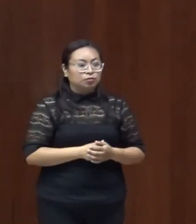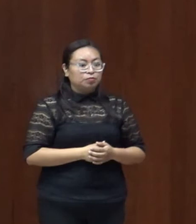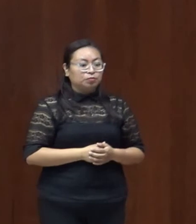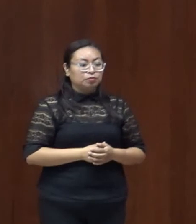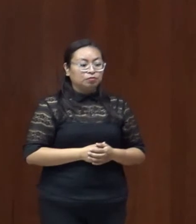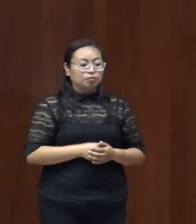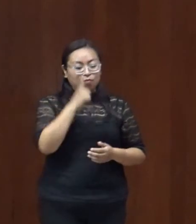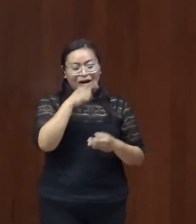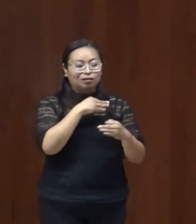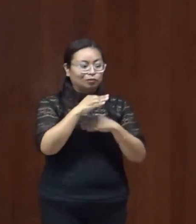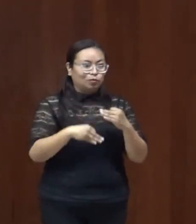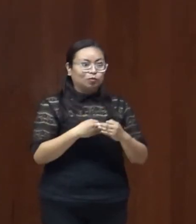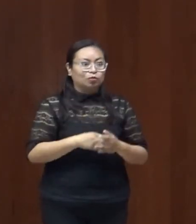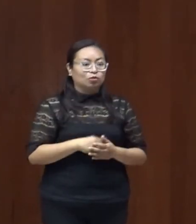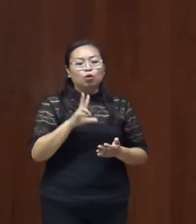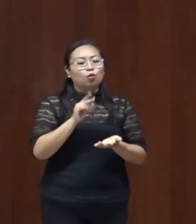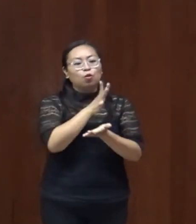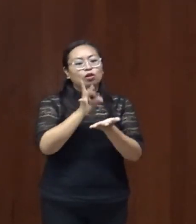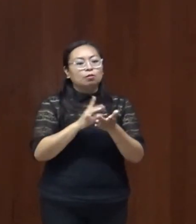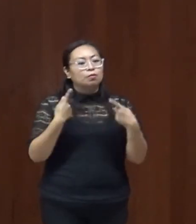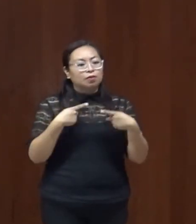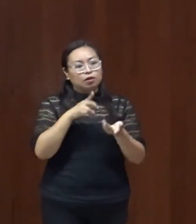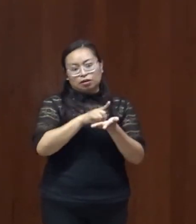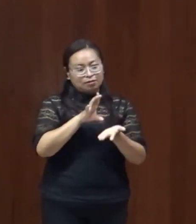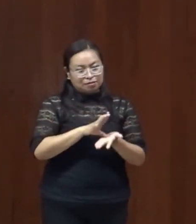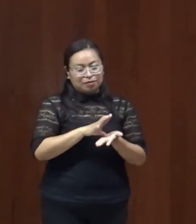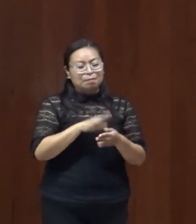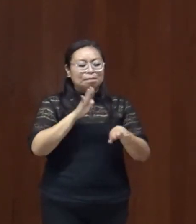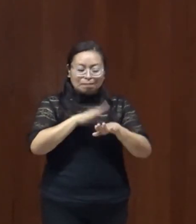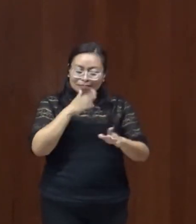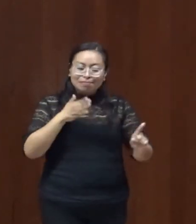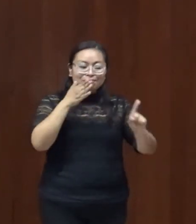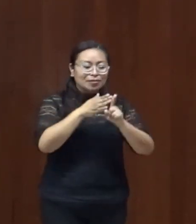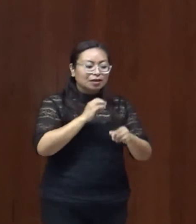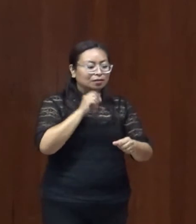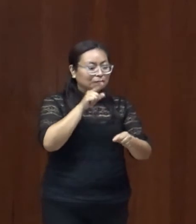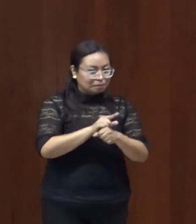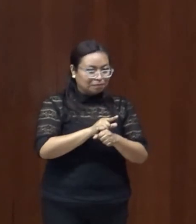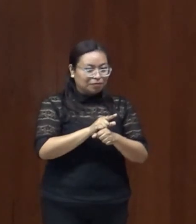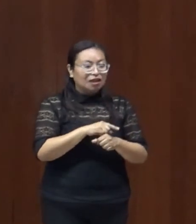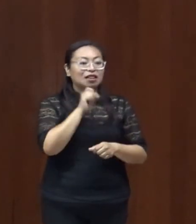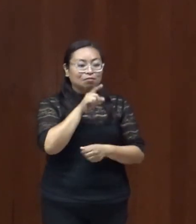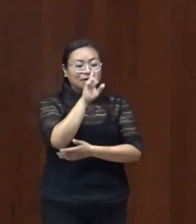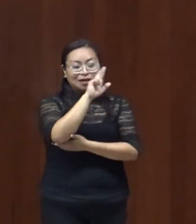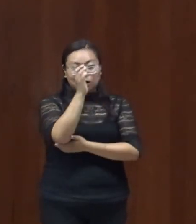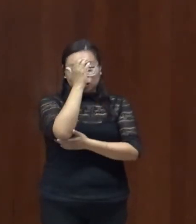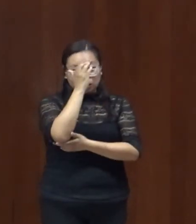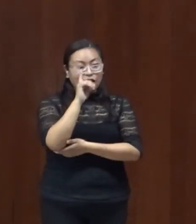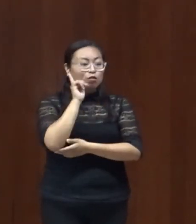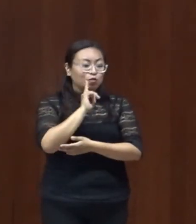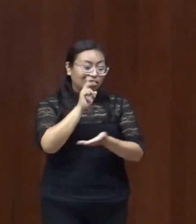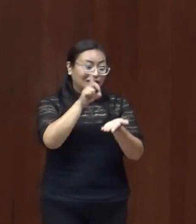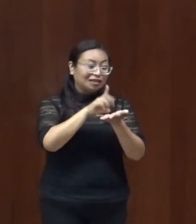entre todas y todos no solo a las personas con discapacidad pero en especial y de ahí pues un reconocimiento a nuestras mujeres